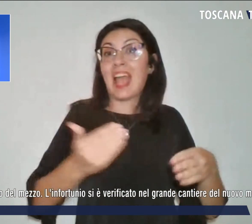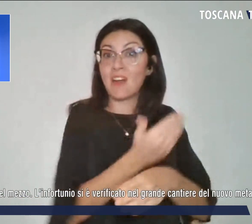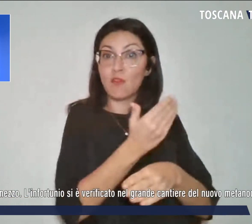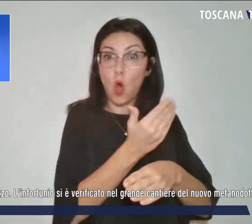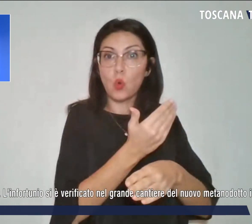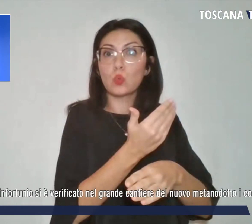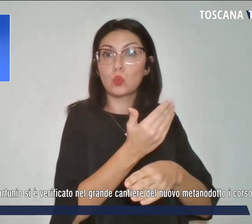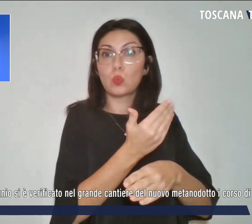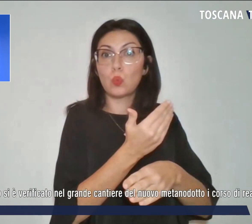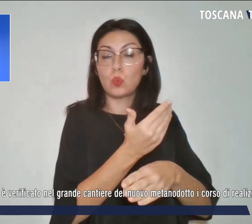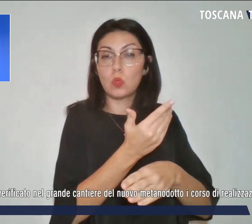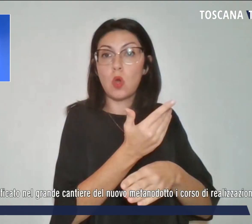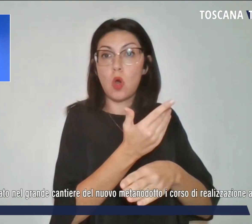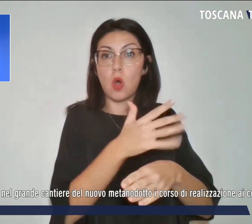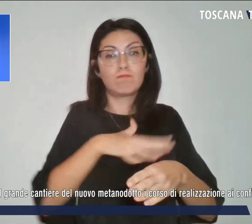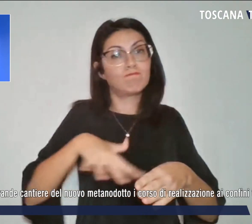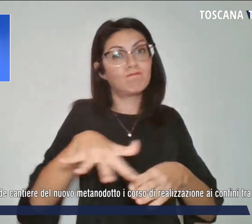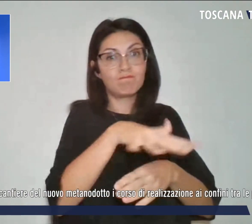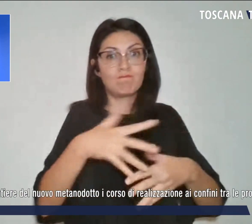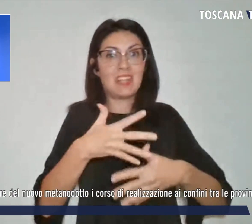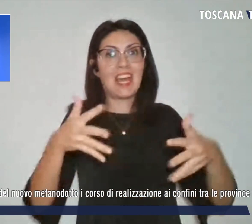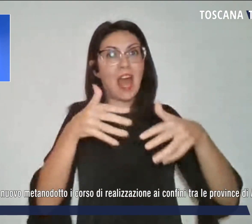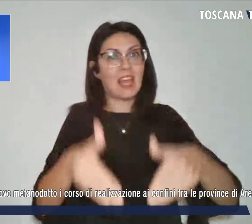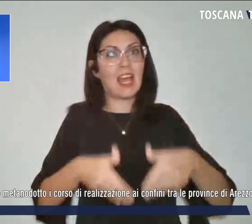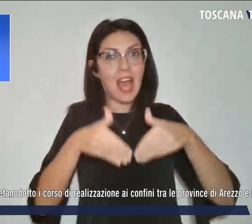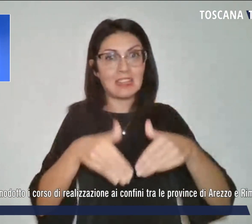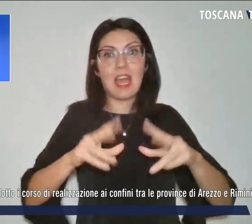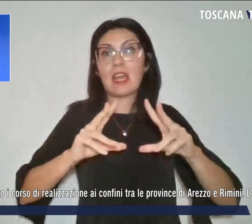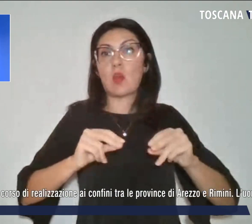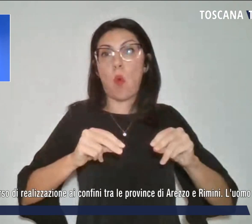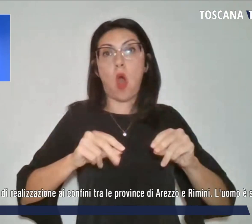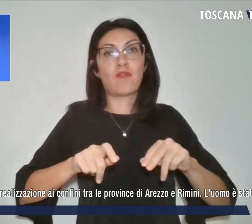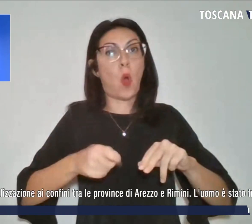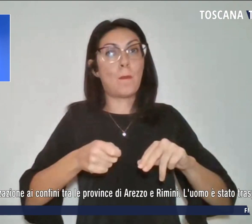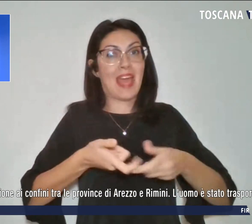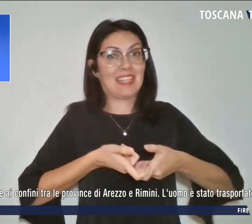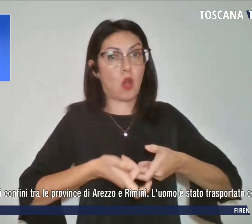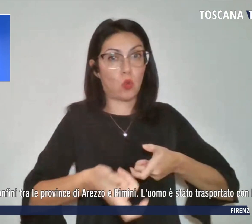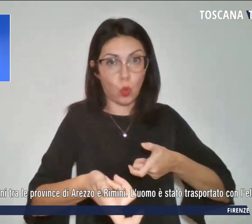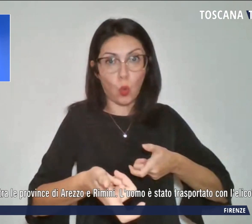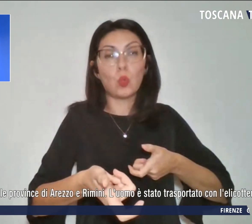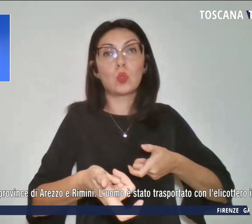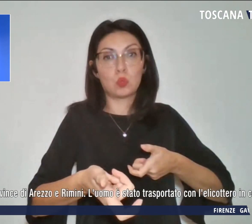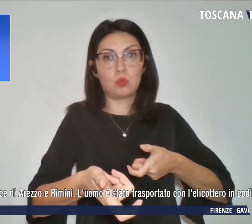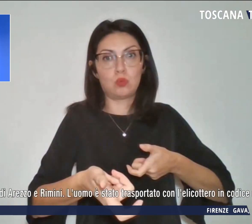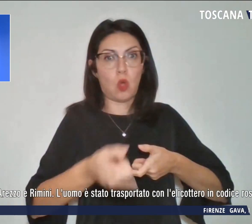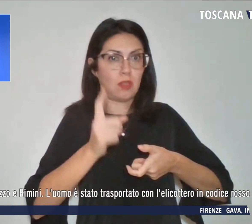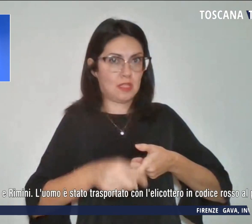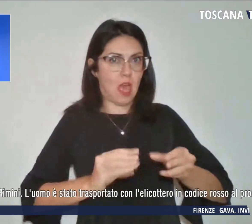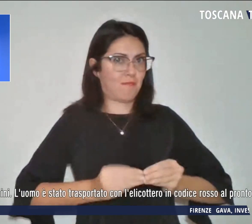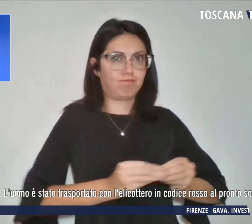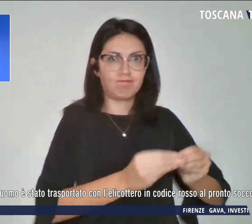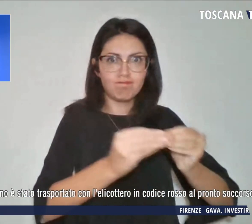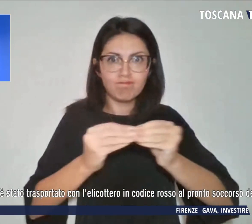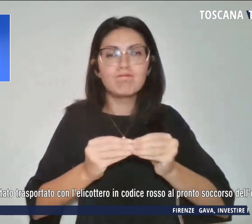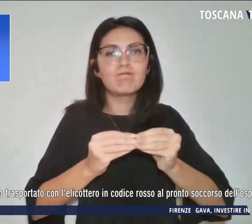nel grande cantiere del nuovo metanodotto in corso di realizzazione ai confini tra